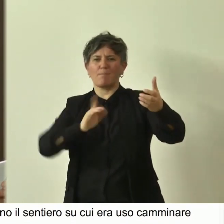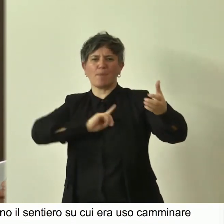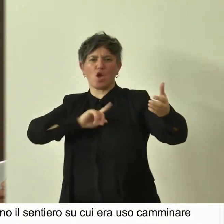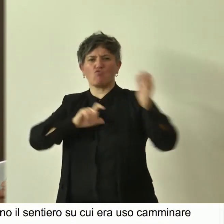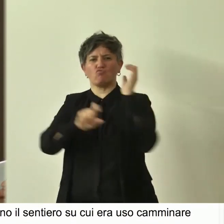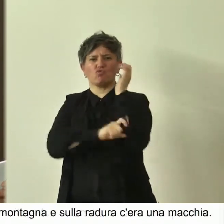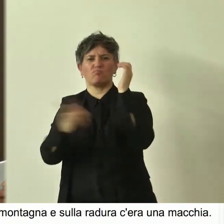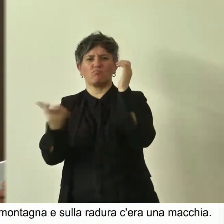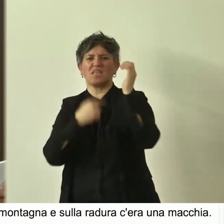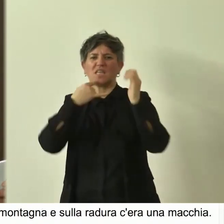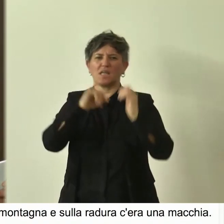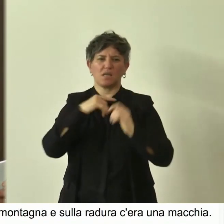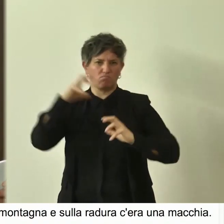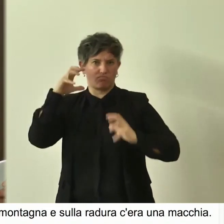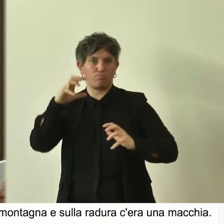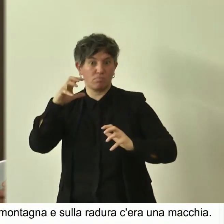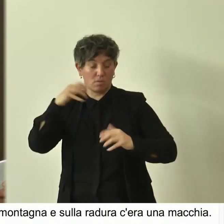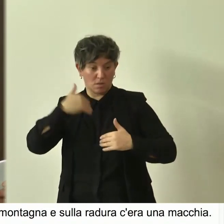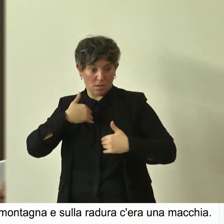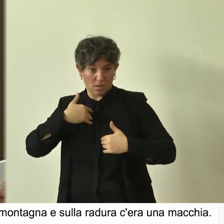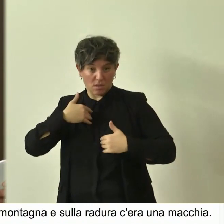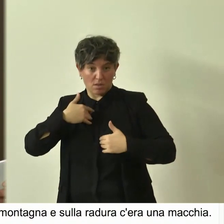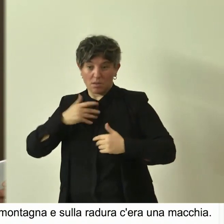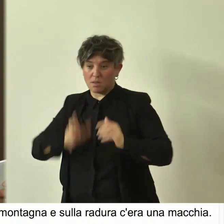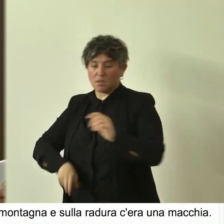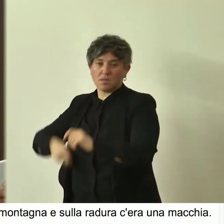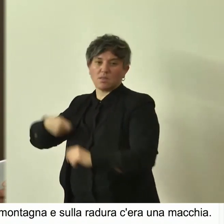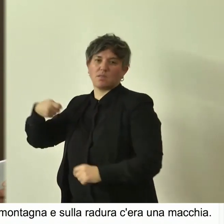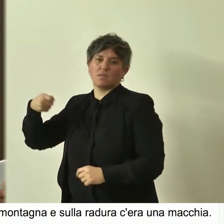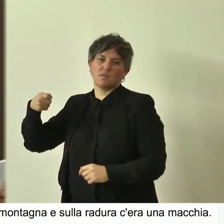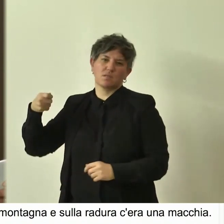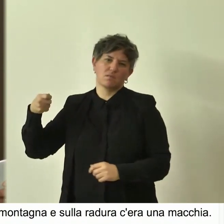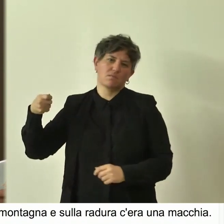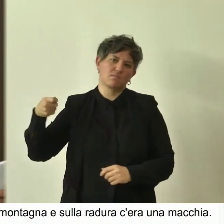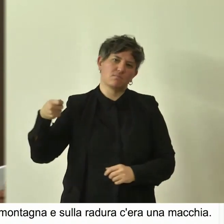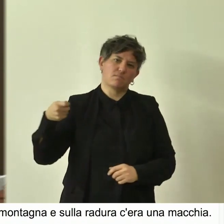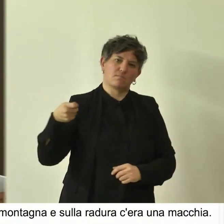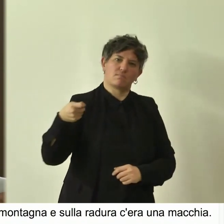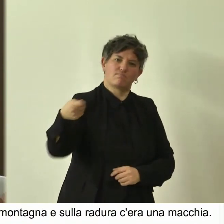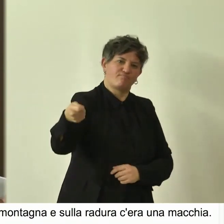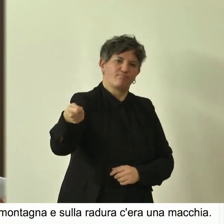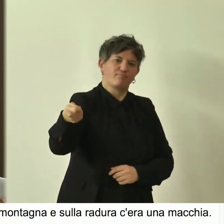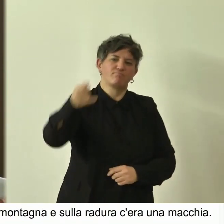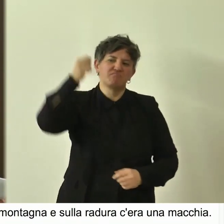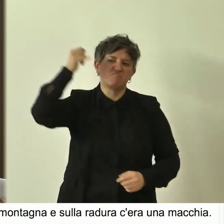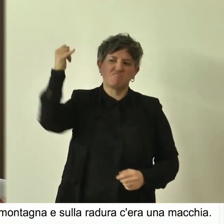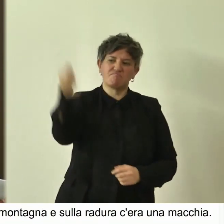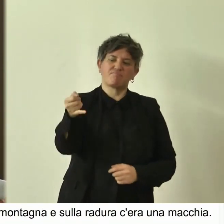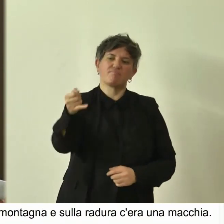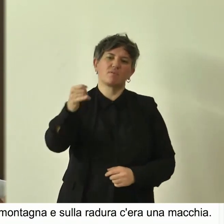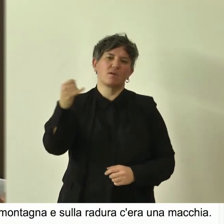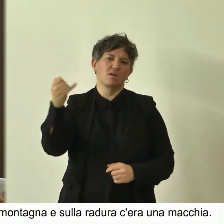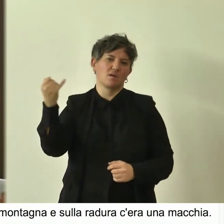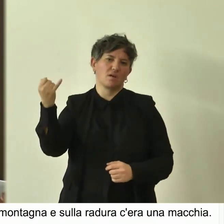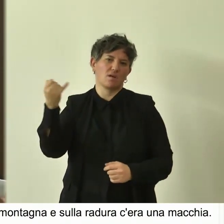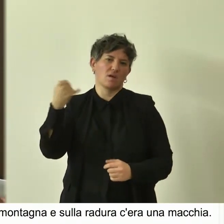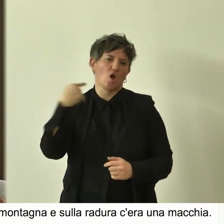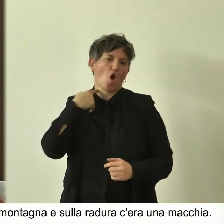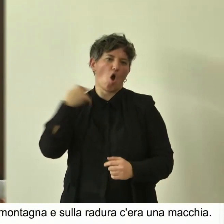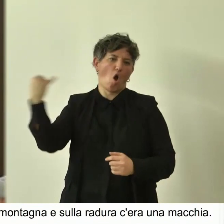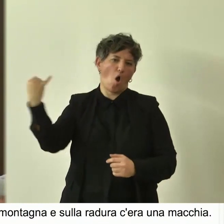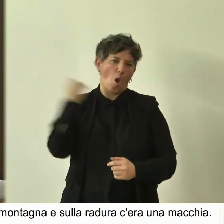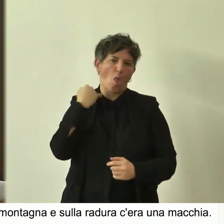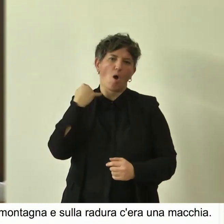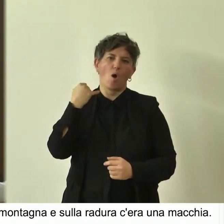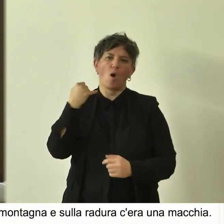cedro? Gilgamesh estrasse la spada della cintura e sferò a Umbaba un colpo di spada nel collo. Enchidu, suo